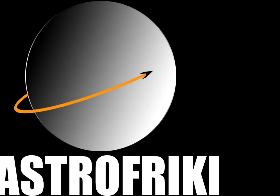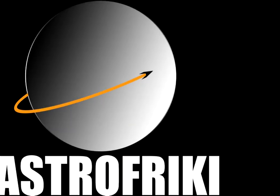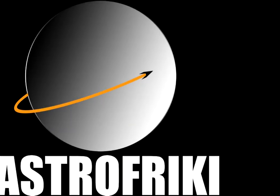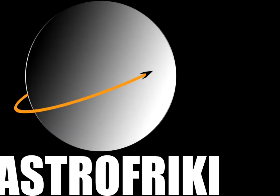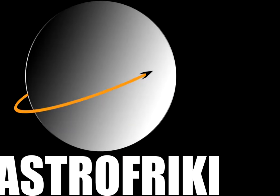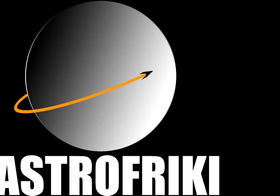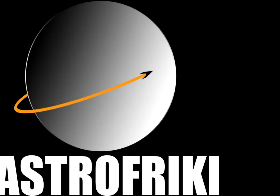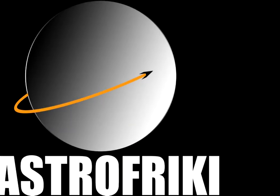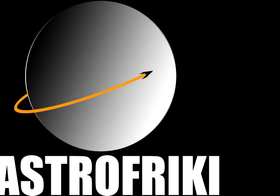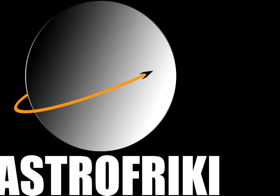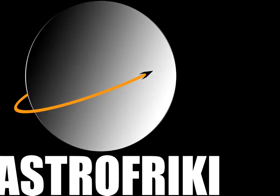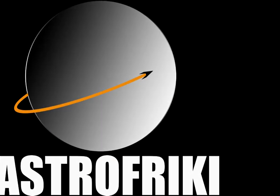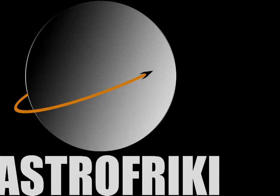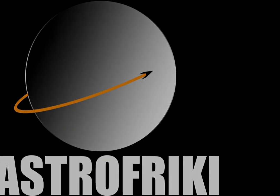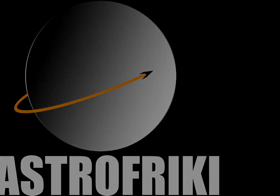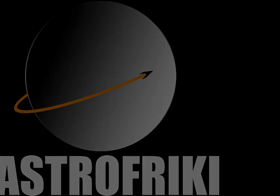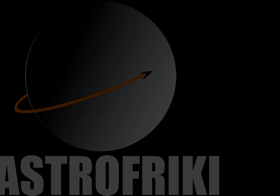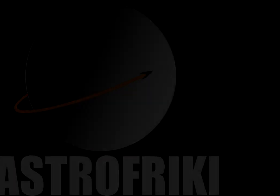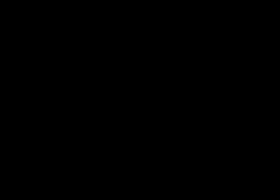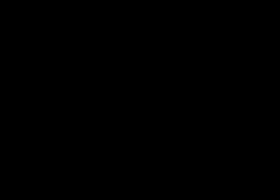Astrofriki Astrofriki